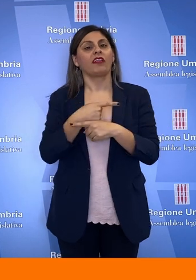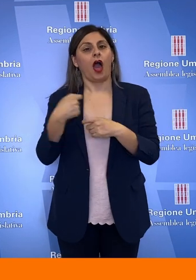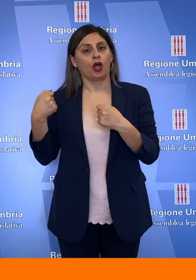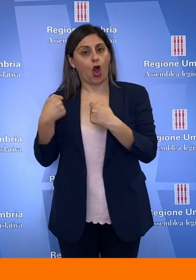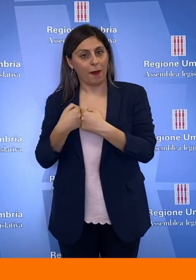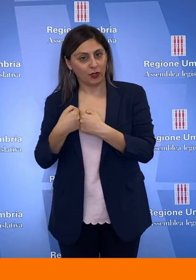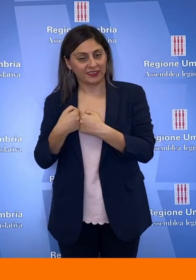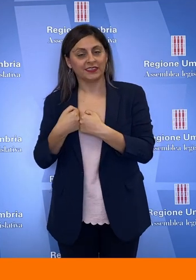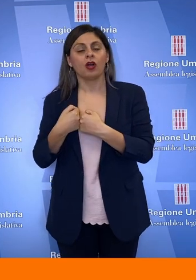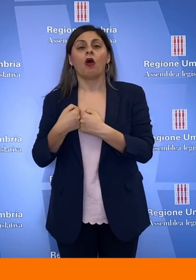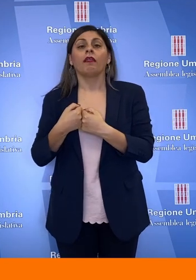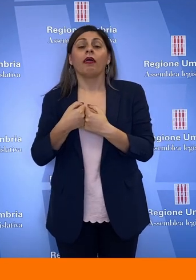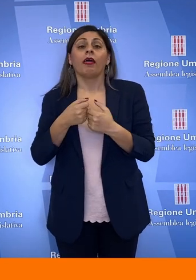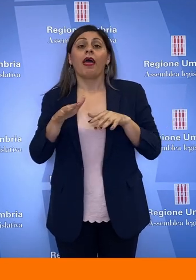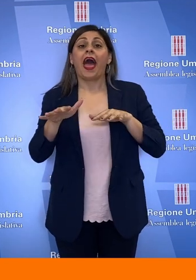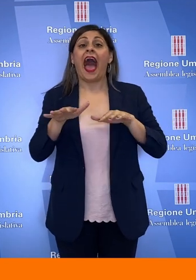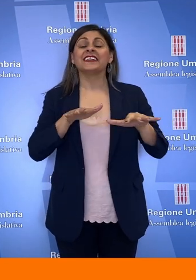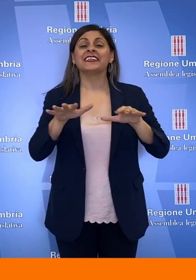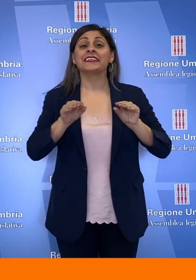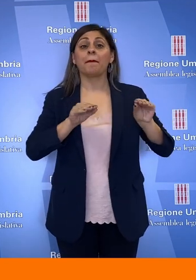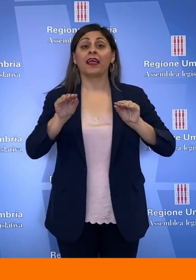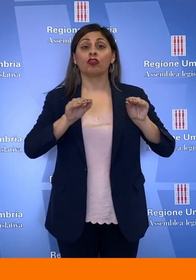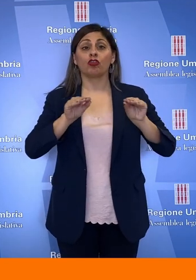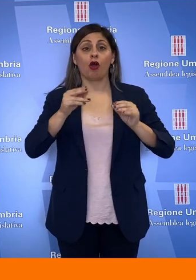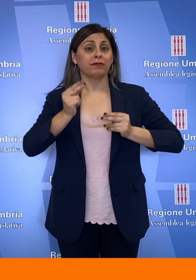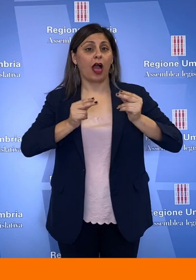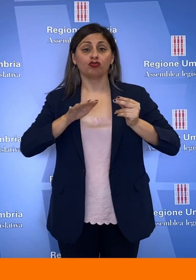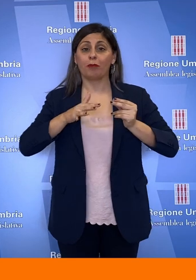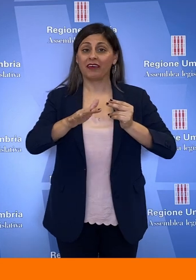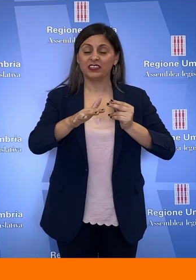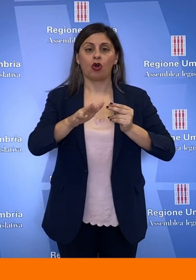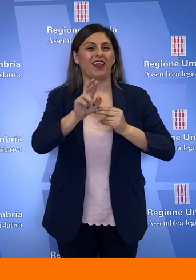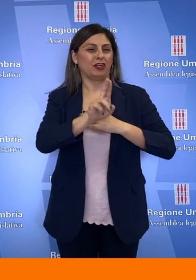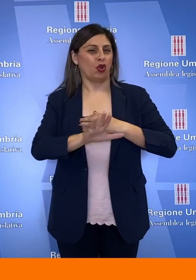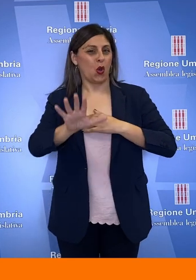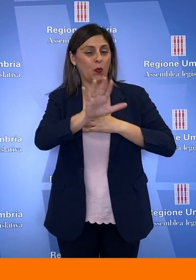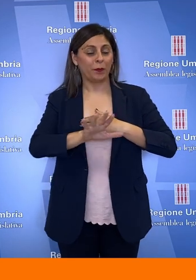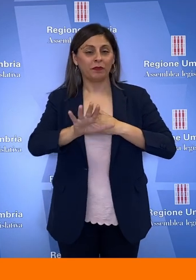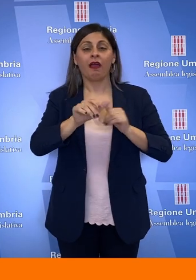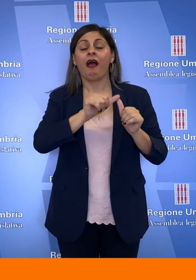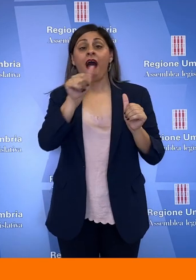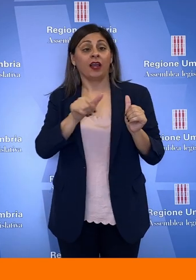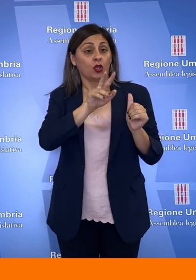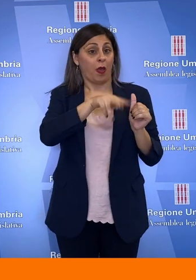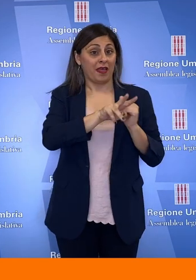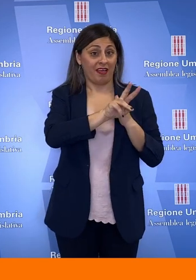'opposizione, l'assestamento del bilancio di previsione della regione Umbria per gli anni 2022